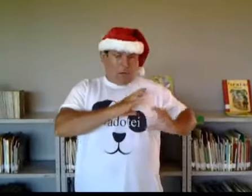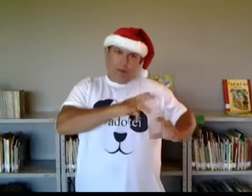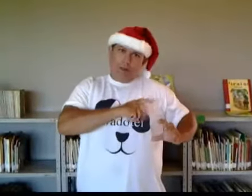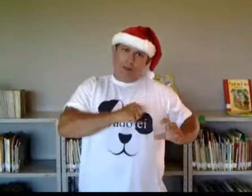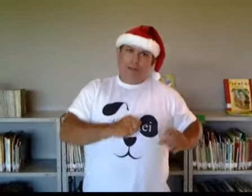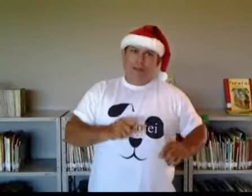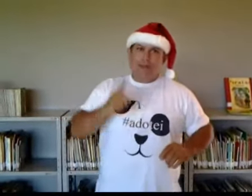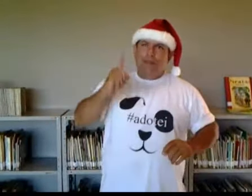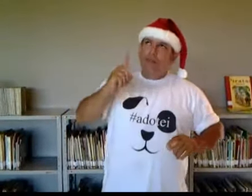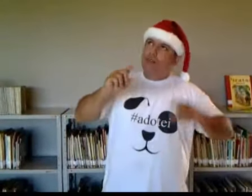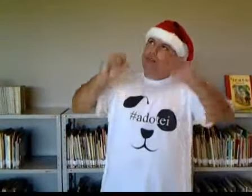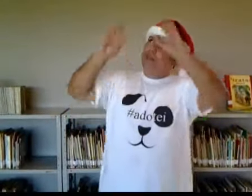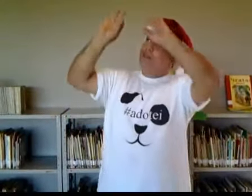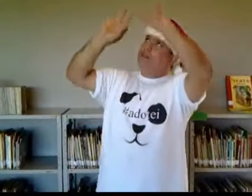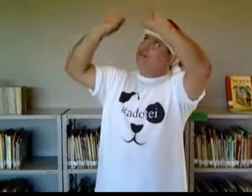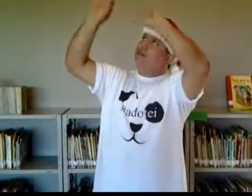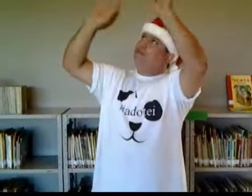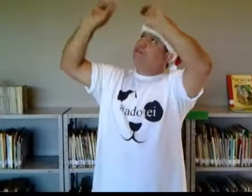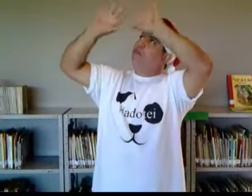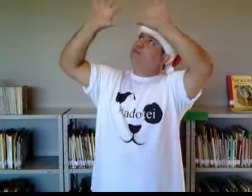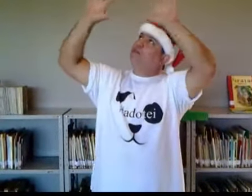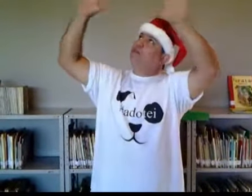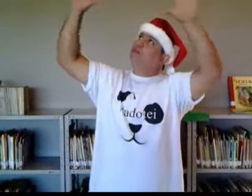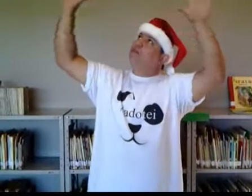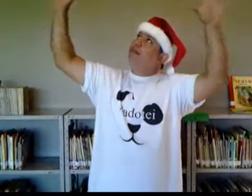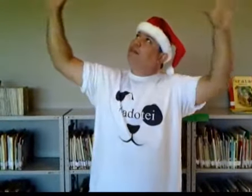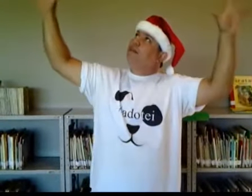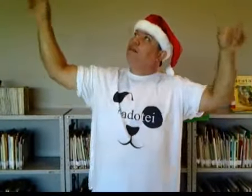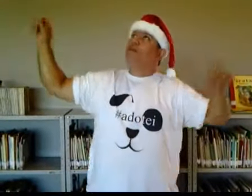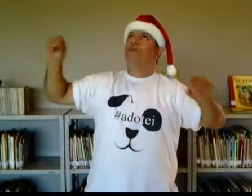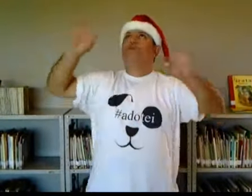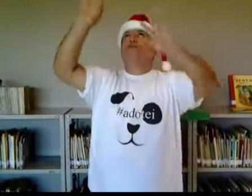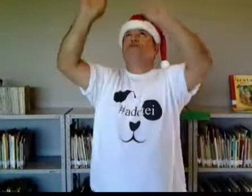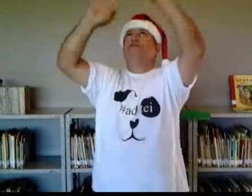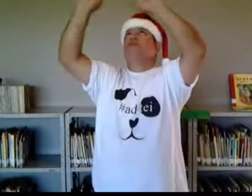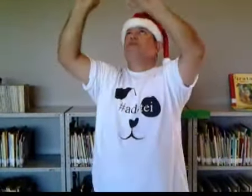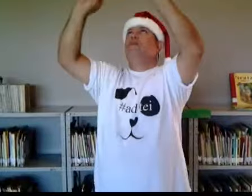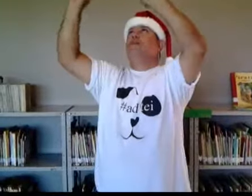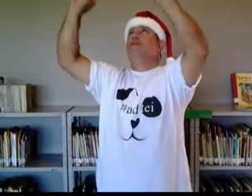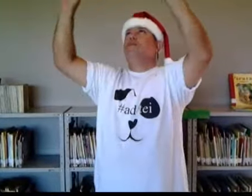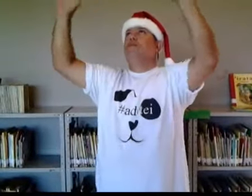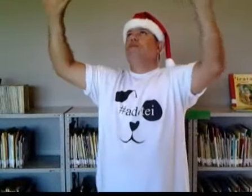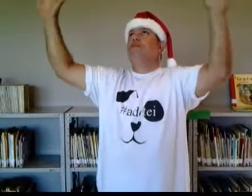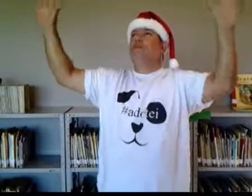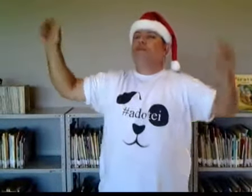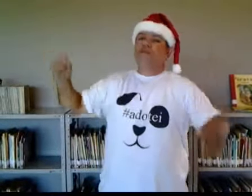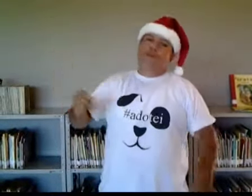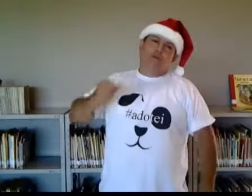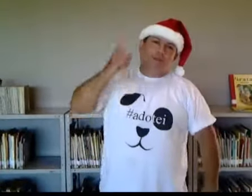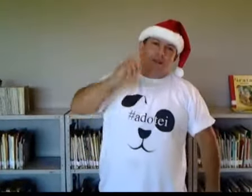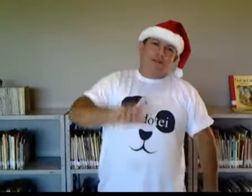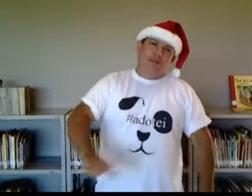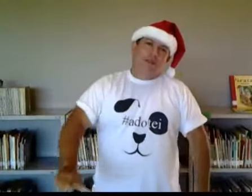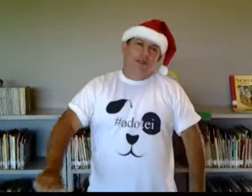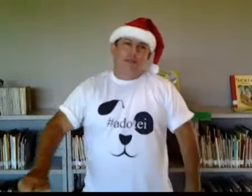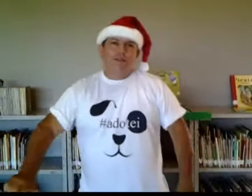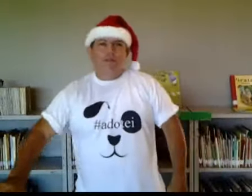estrelinhas para brilhar Luzilumina alguma vez mais